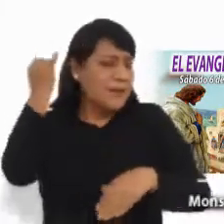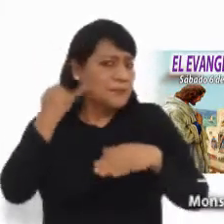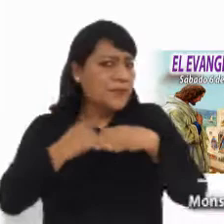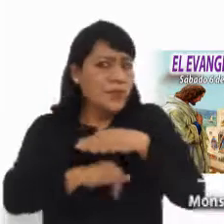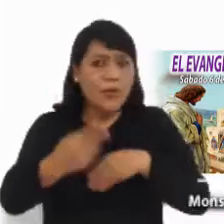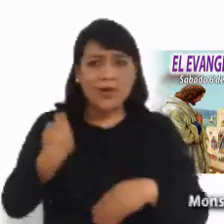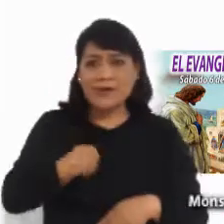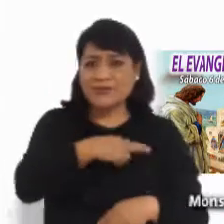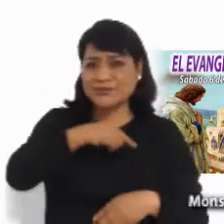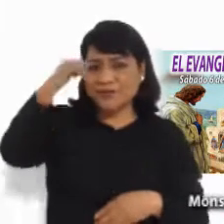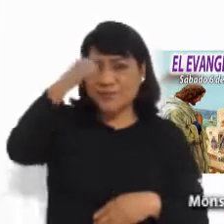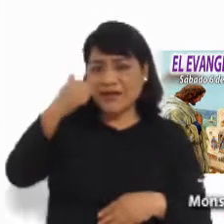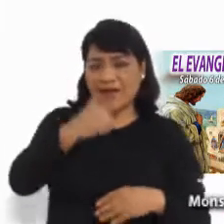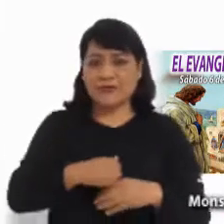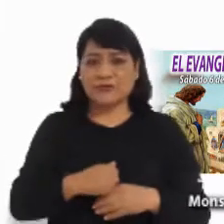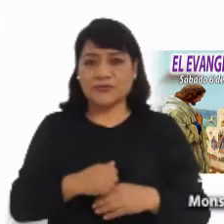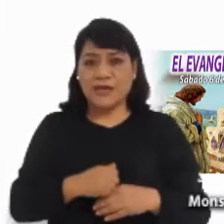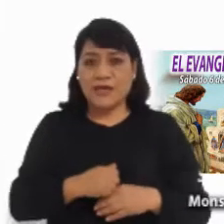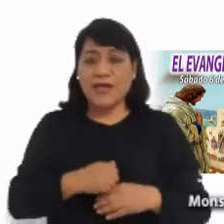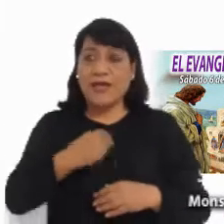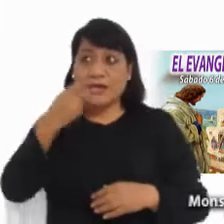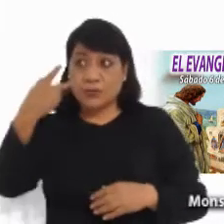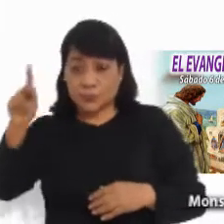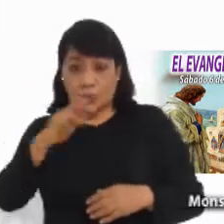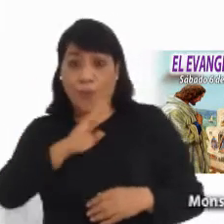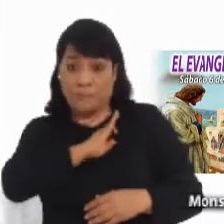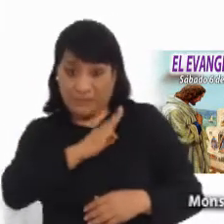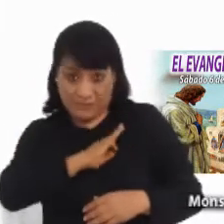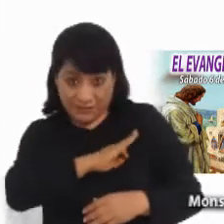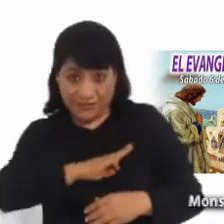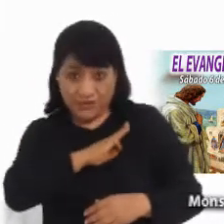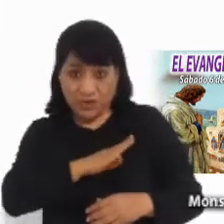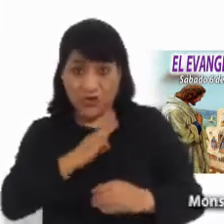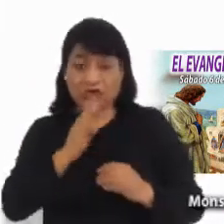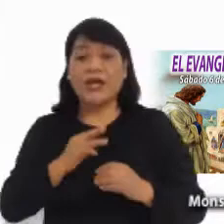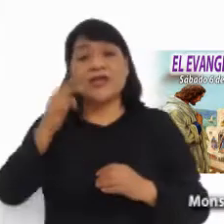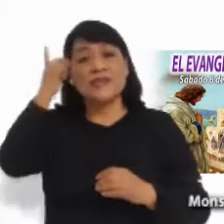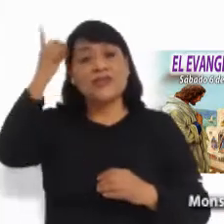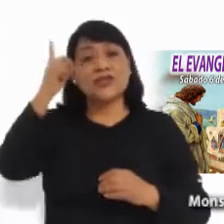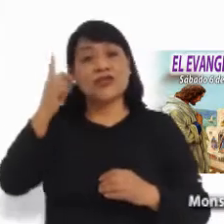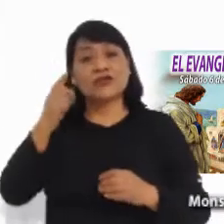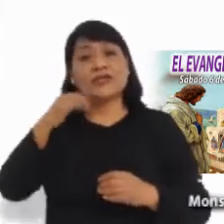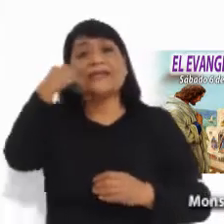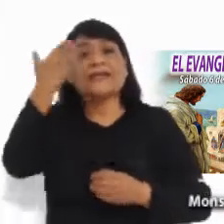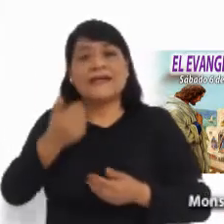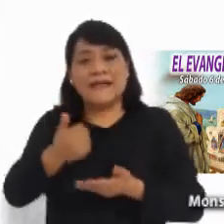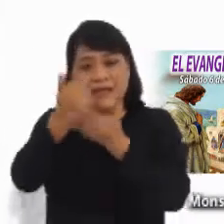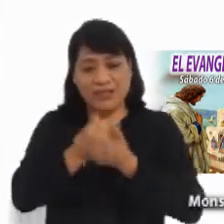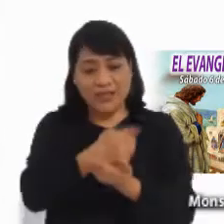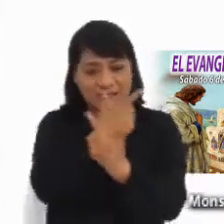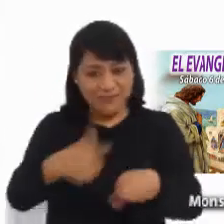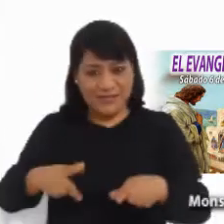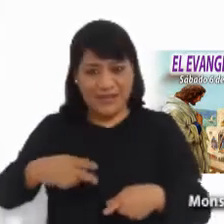grande que nuestros pecados y que su principal misión está en liberarnos de ese mal.